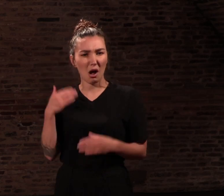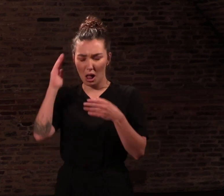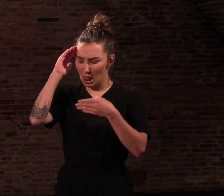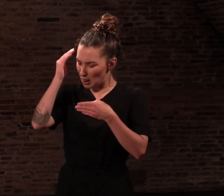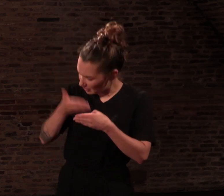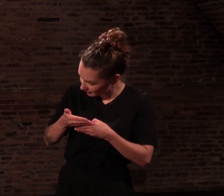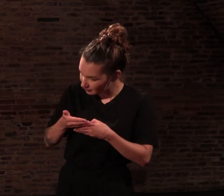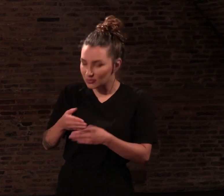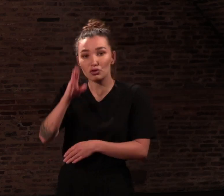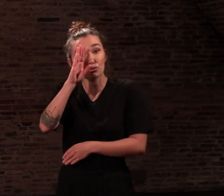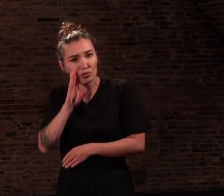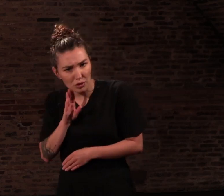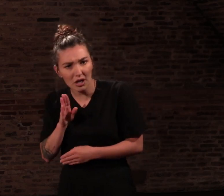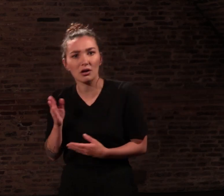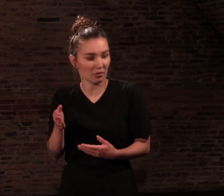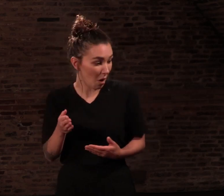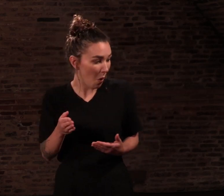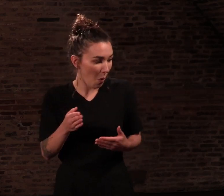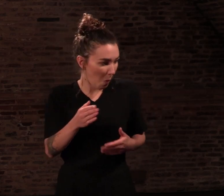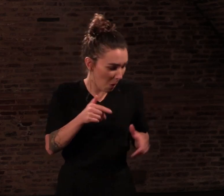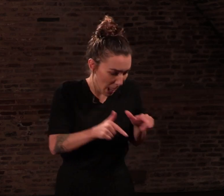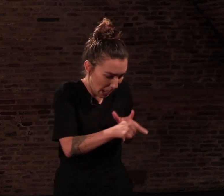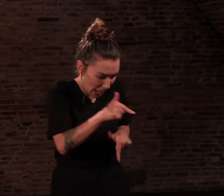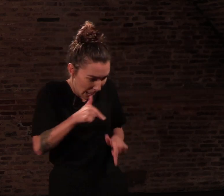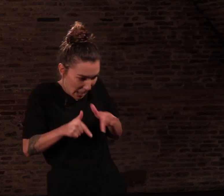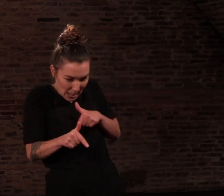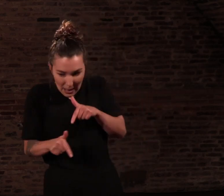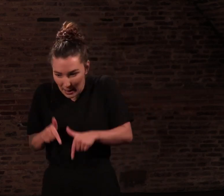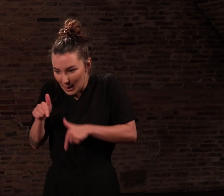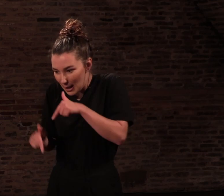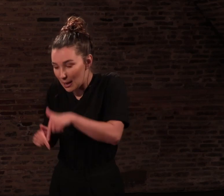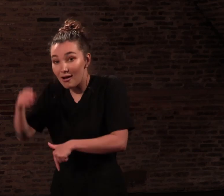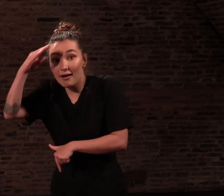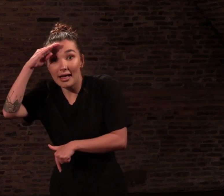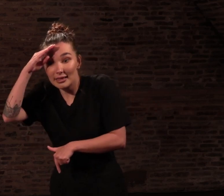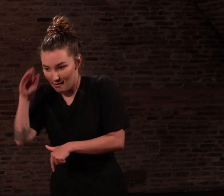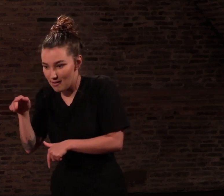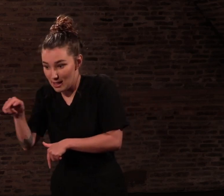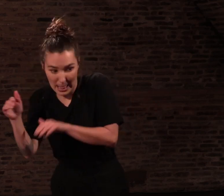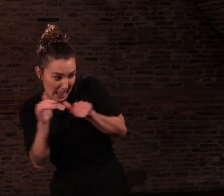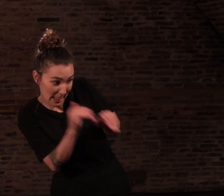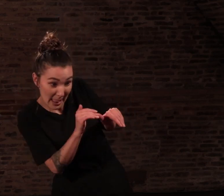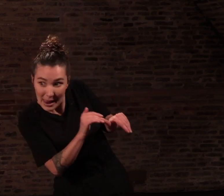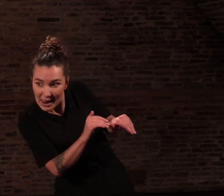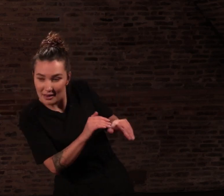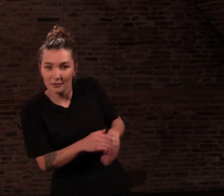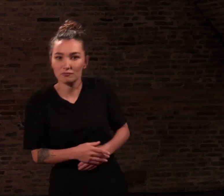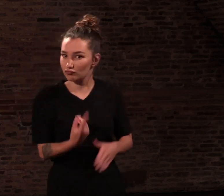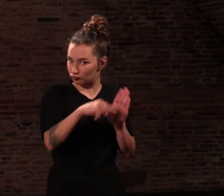ayez l'obligeance de vous retirer discrètement et priez le gardien de me réveiller. »